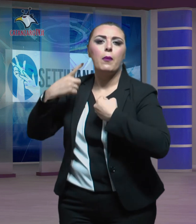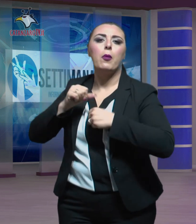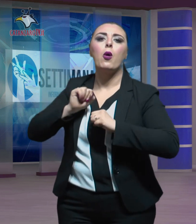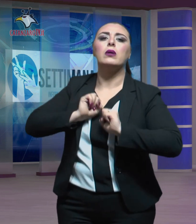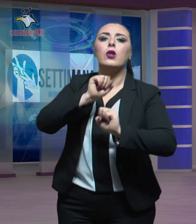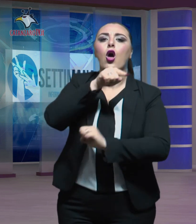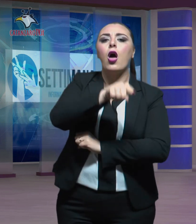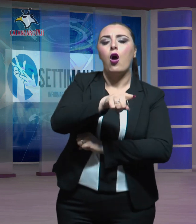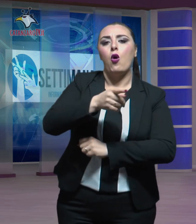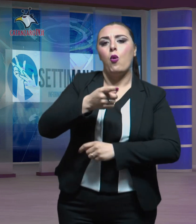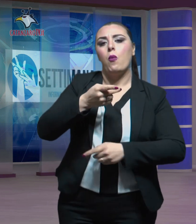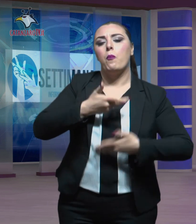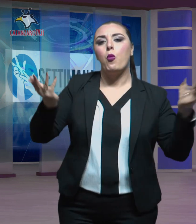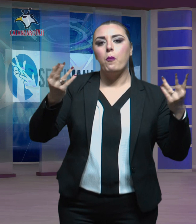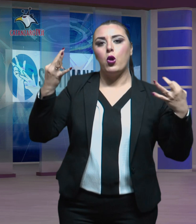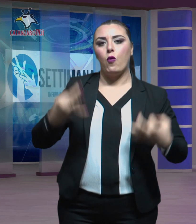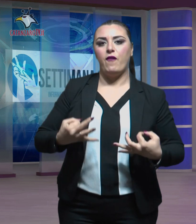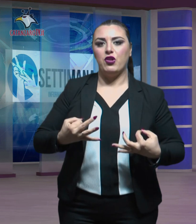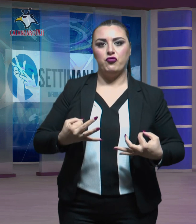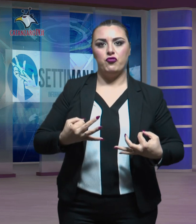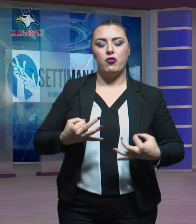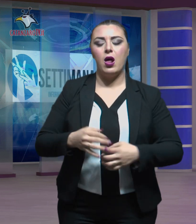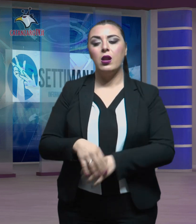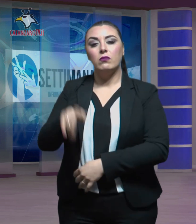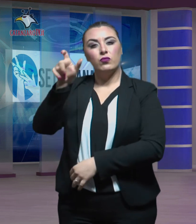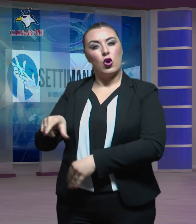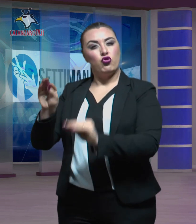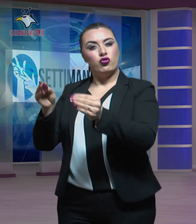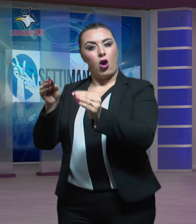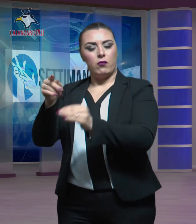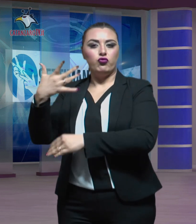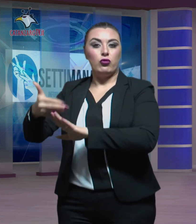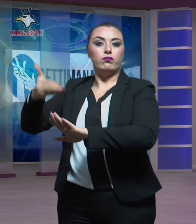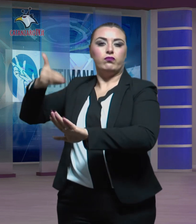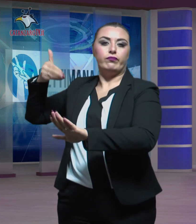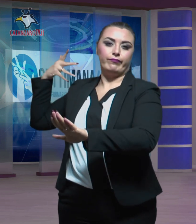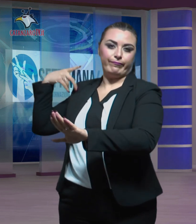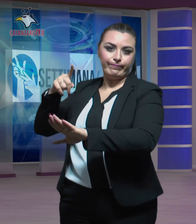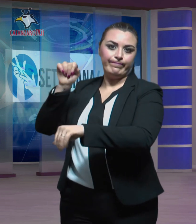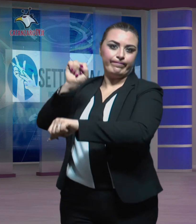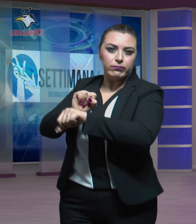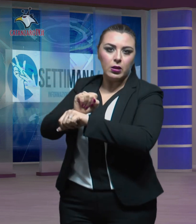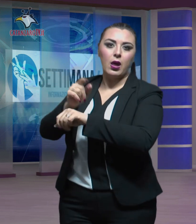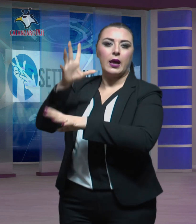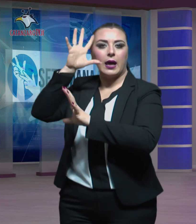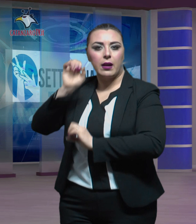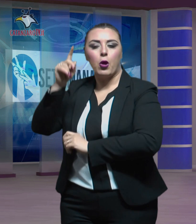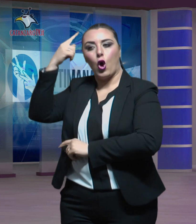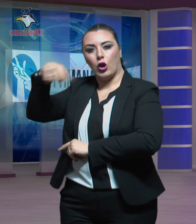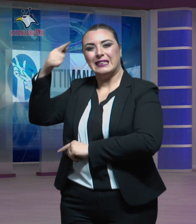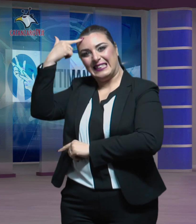pubblico ufficiale. Il giovane, già conosciuto per precedenti a suo carico ed in